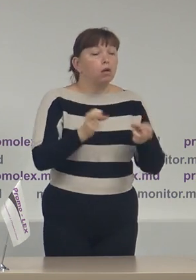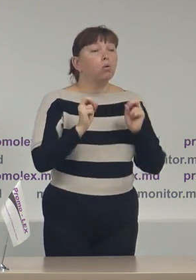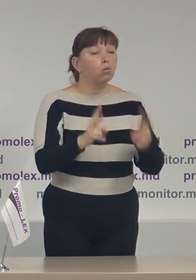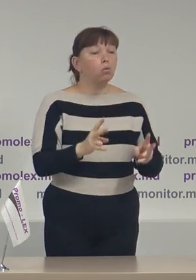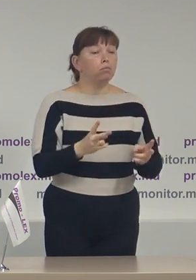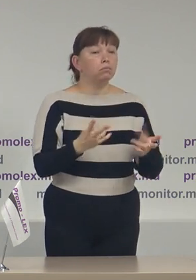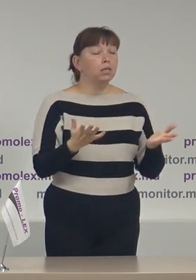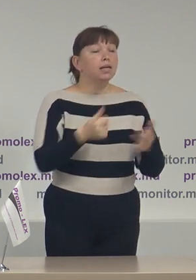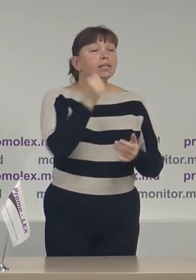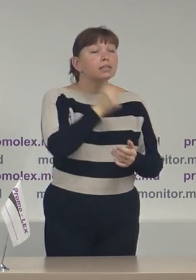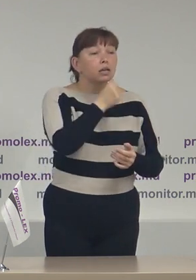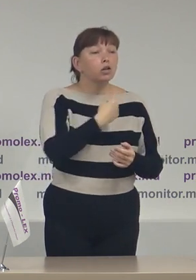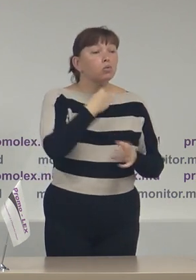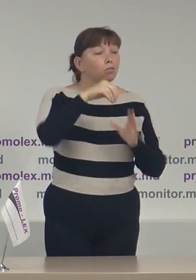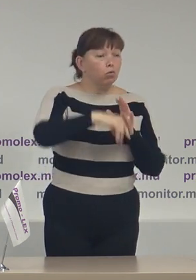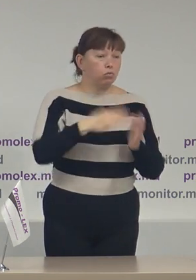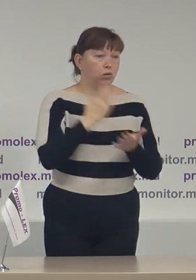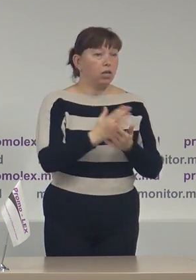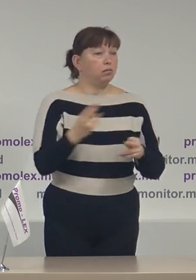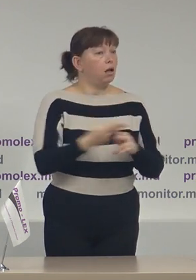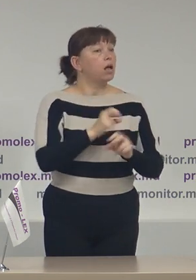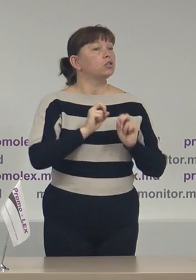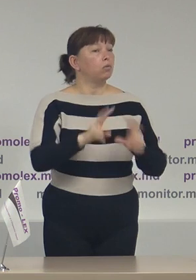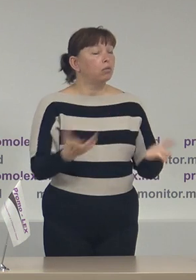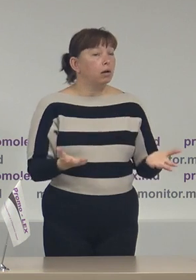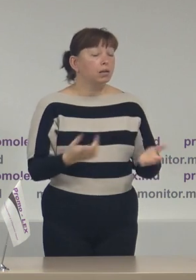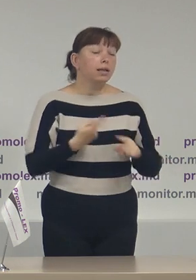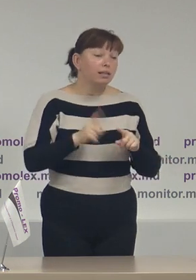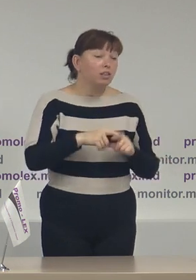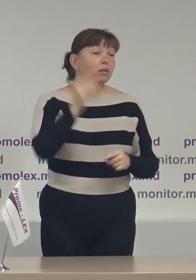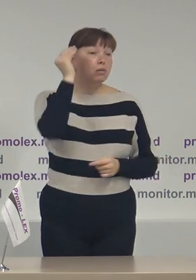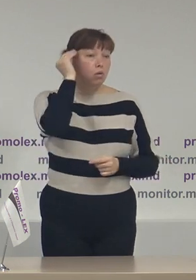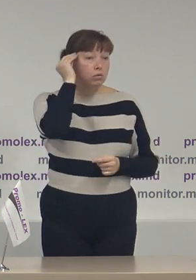secretul votului este asigurat din aceste consideriente